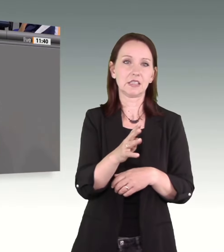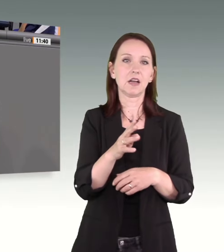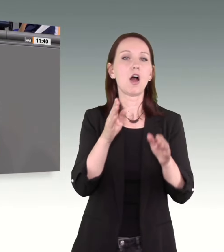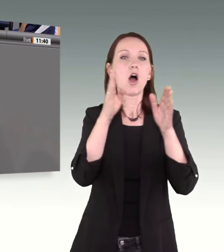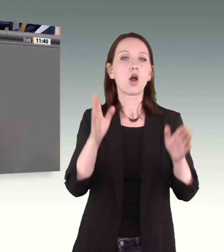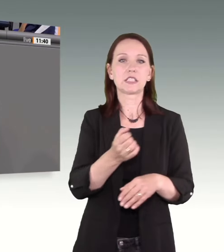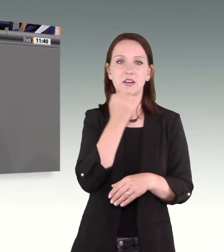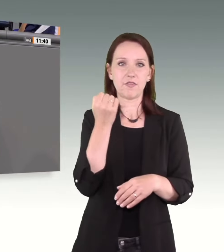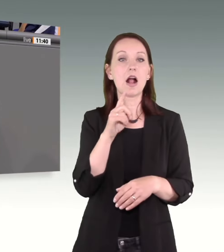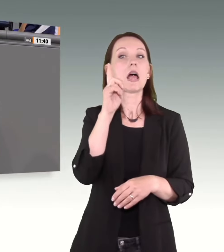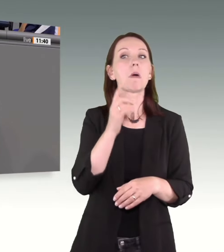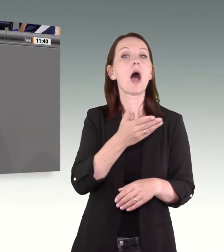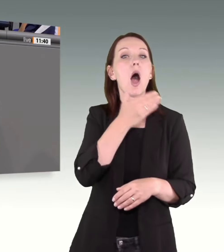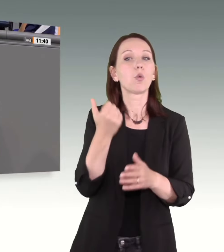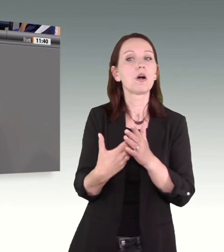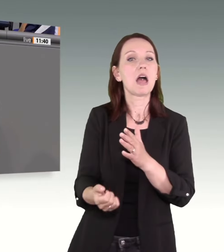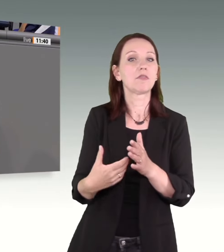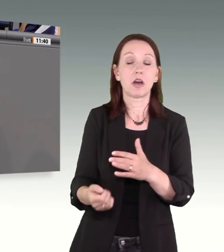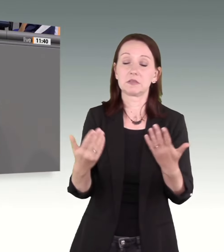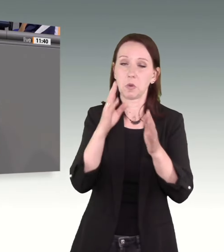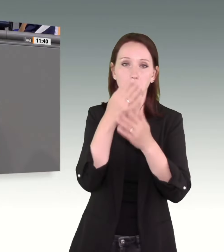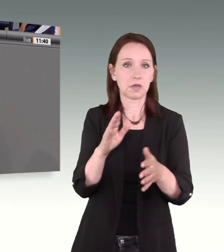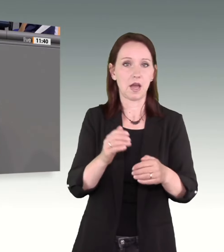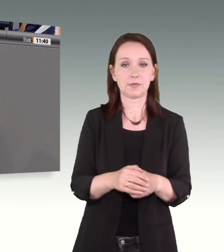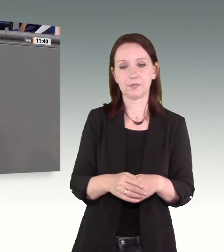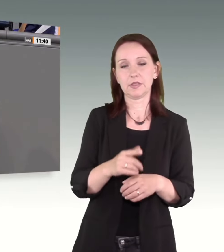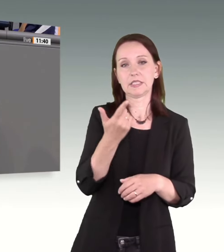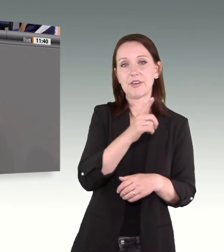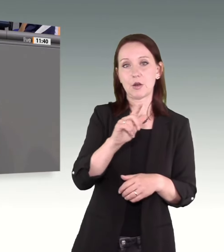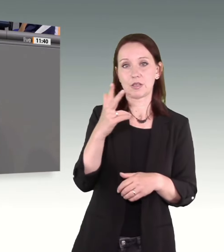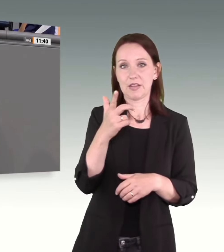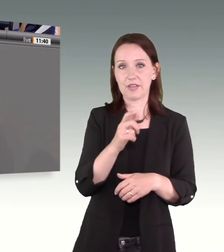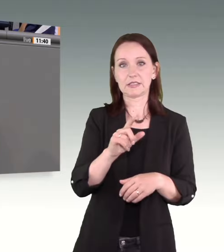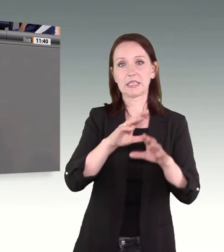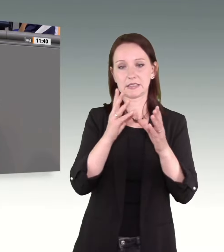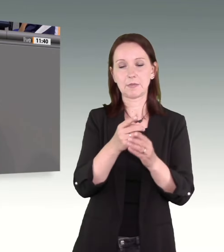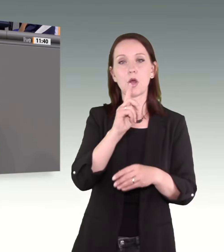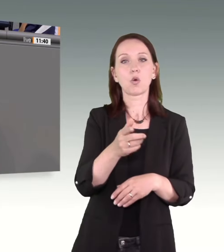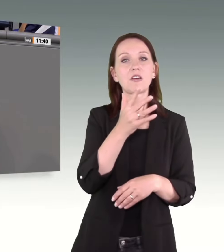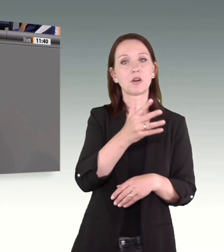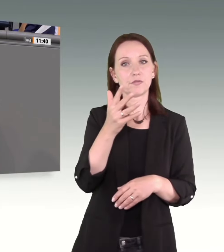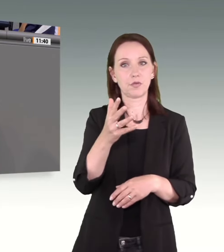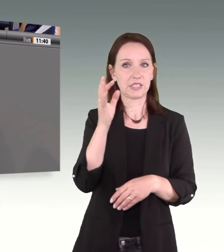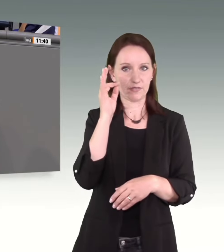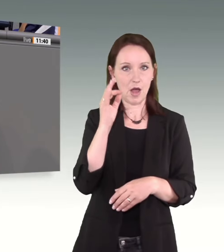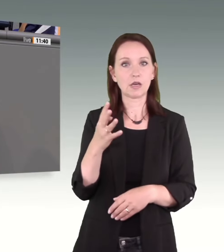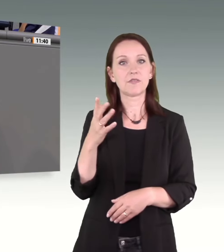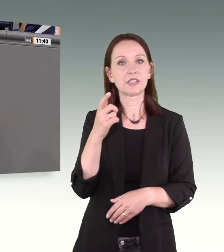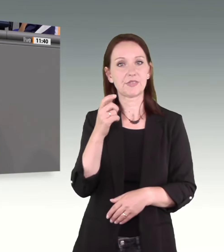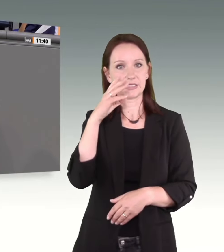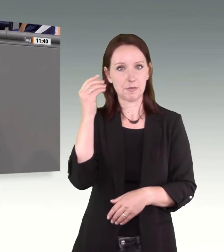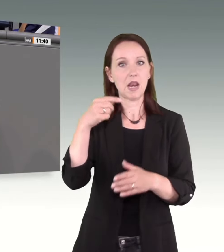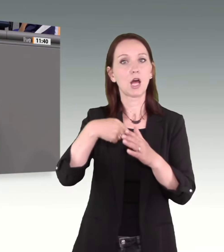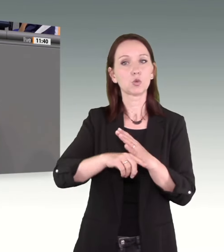2023 wurden insgesamt 155 Frauen und 24 Männer durch ihre Partner oder Ex-Partner getötet. Das ist also